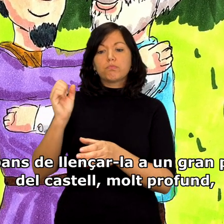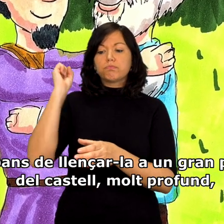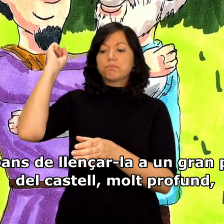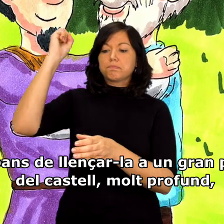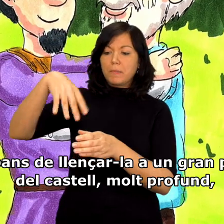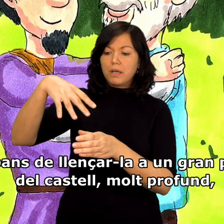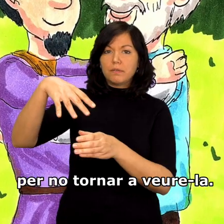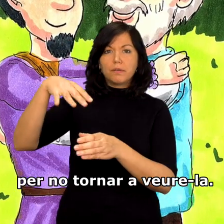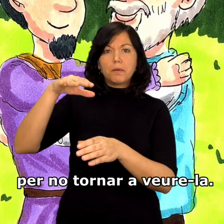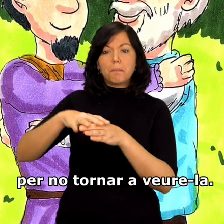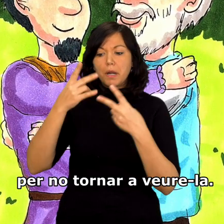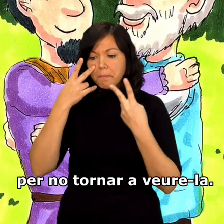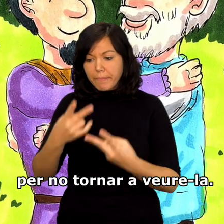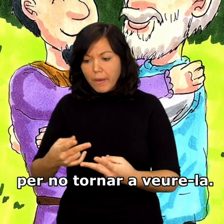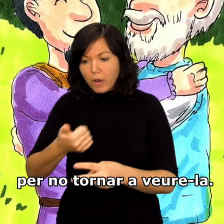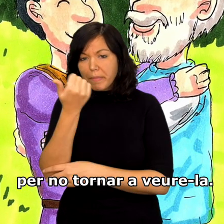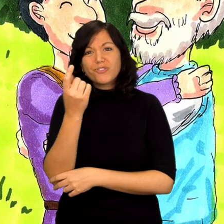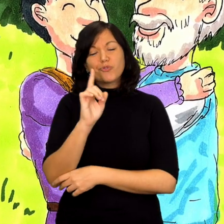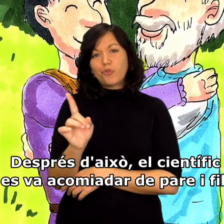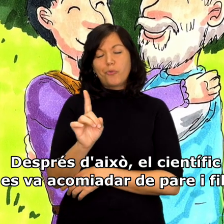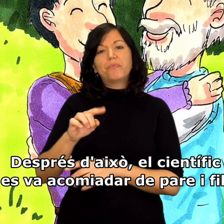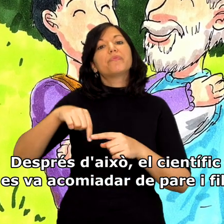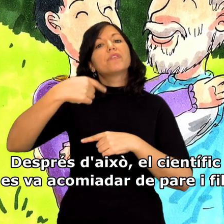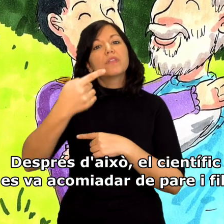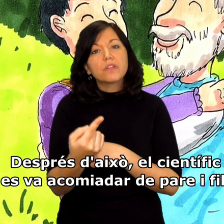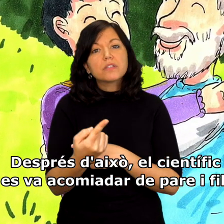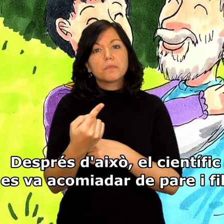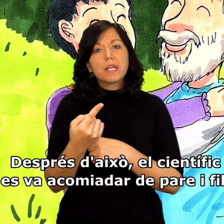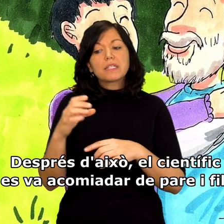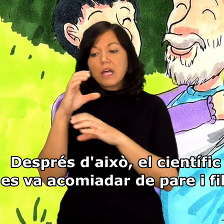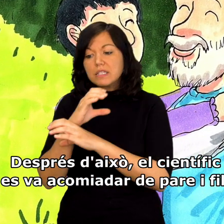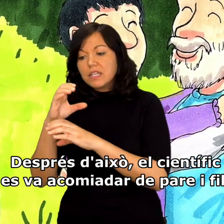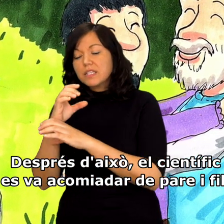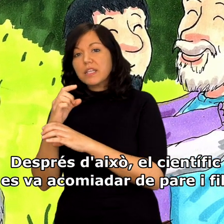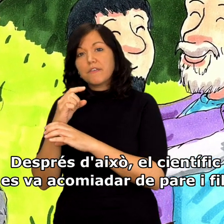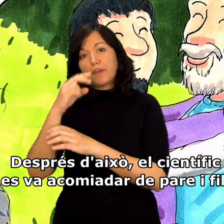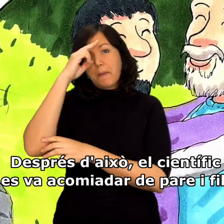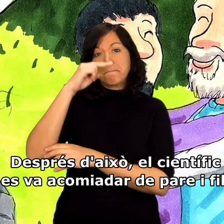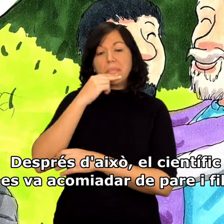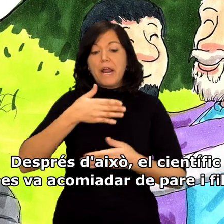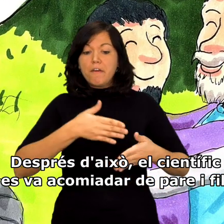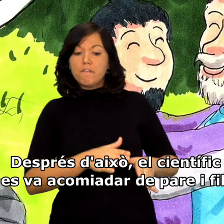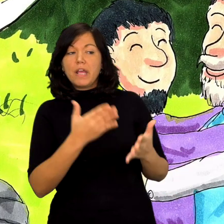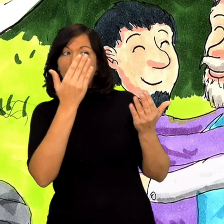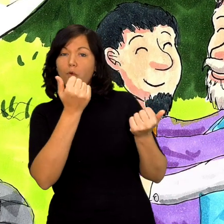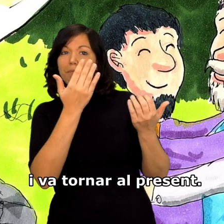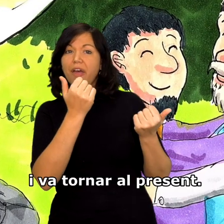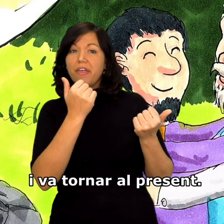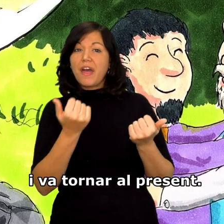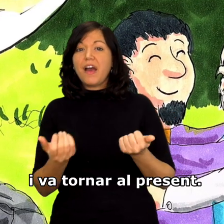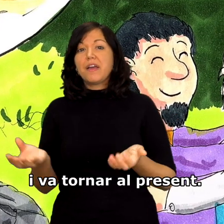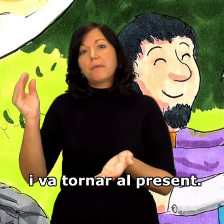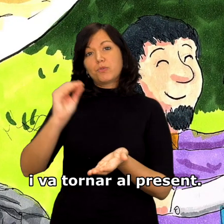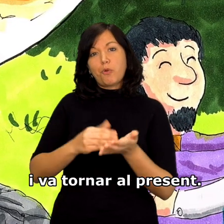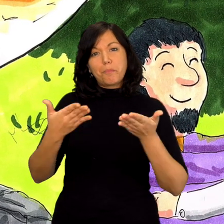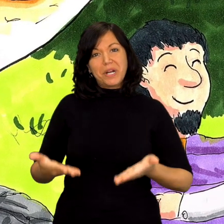castell molt profund per no tornar a veure-la. Després d'això, el científic es va acomiadar de pare i fill i va